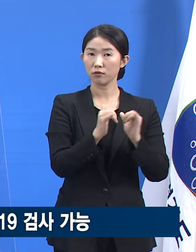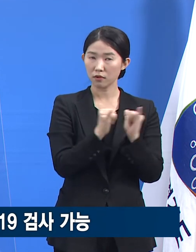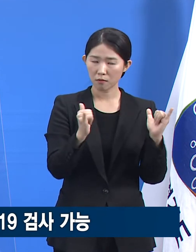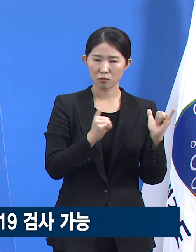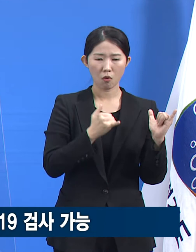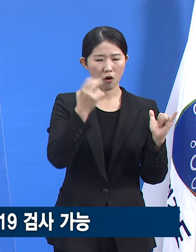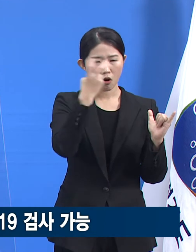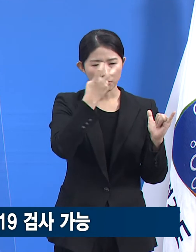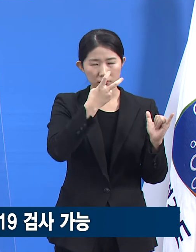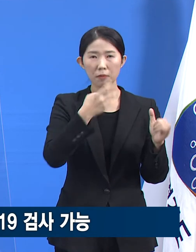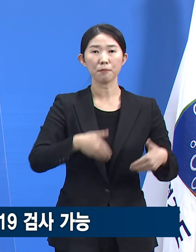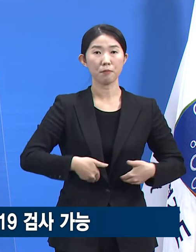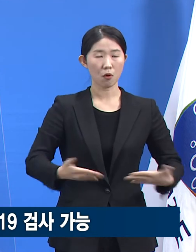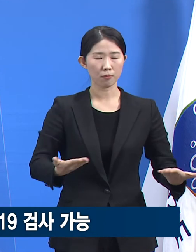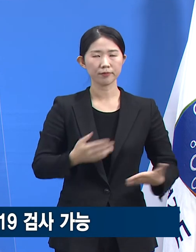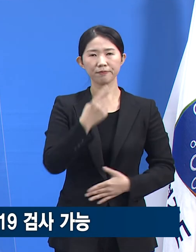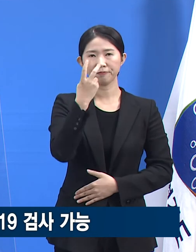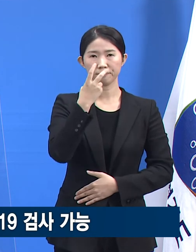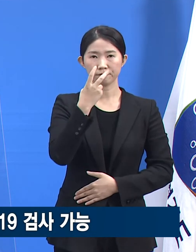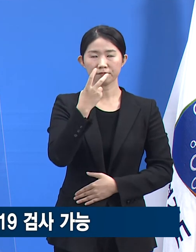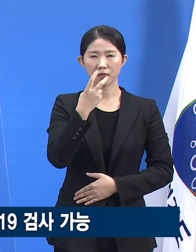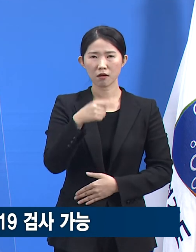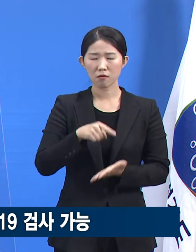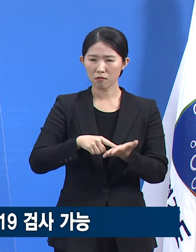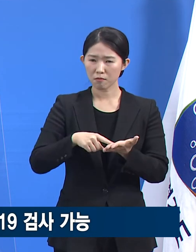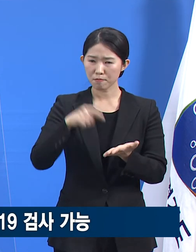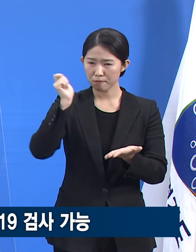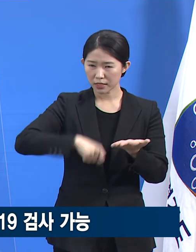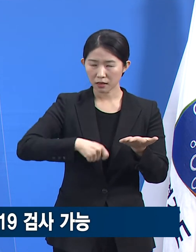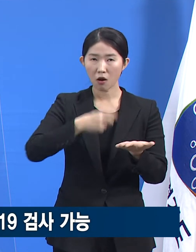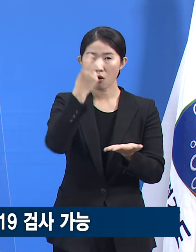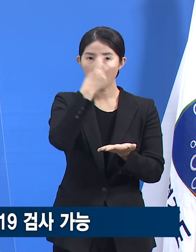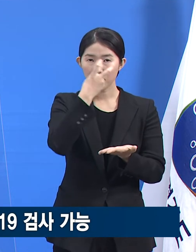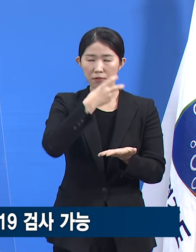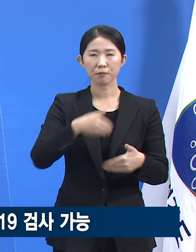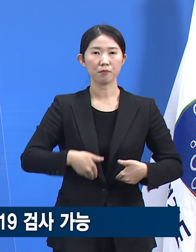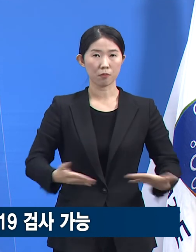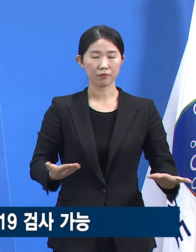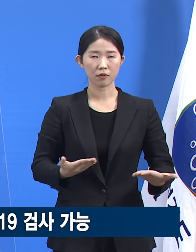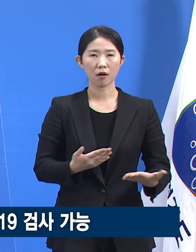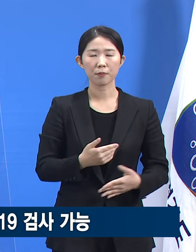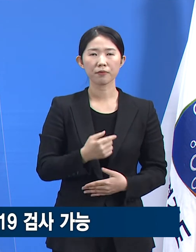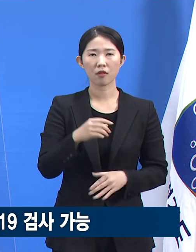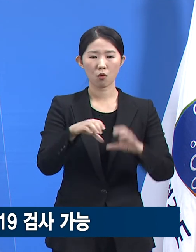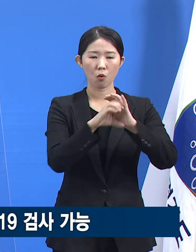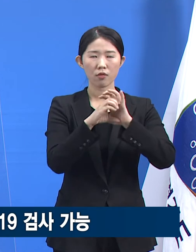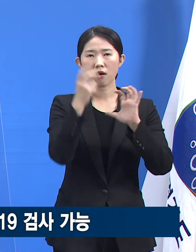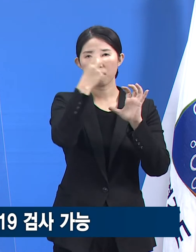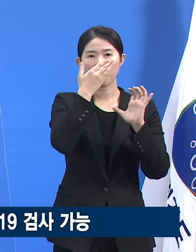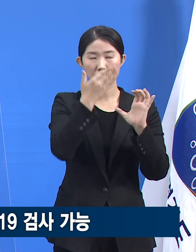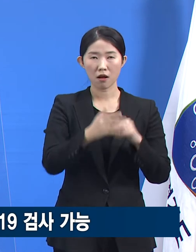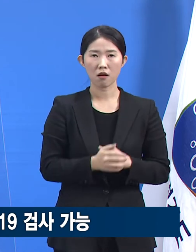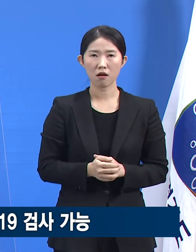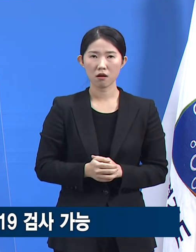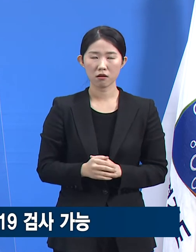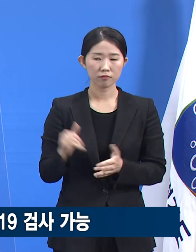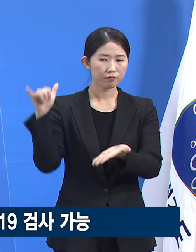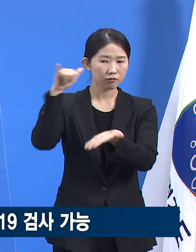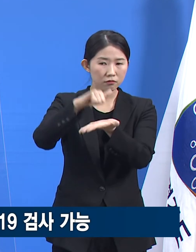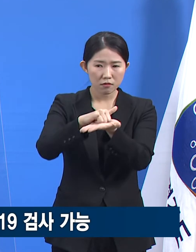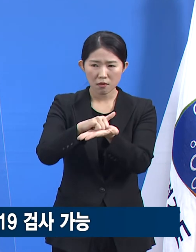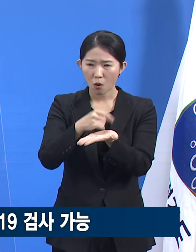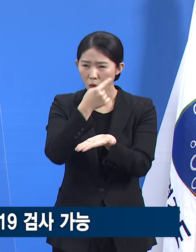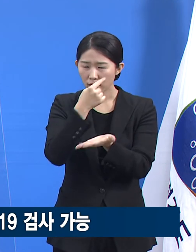코로나19 증상으로 검사 또는 진료를 받는 경우 출입국관서 등으로 인적사항이 통보되지